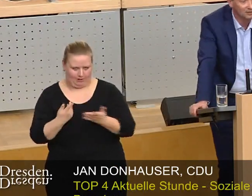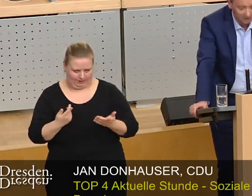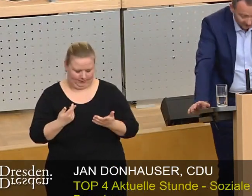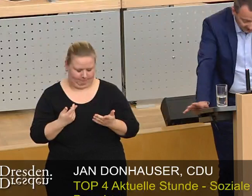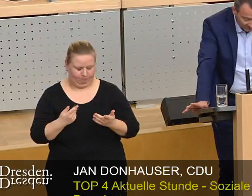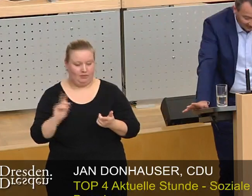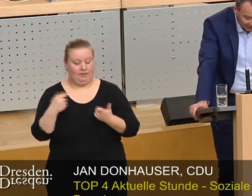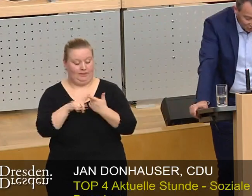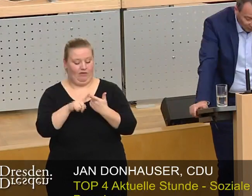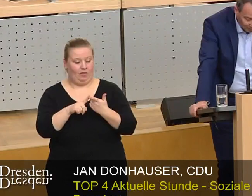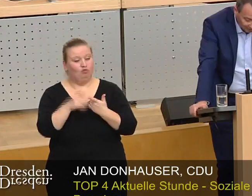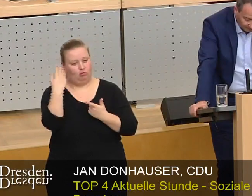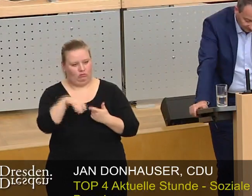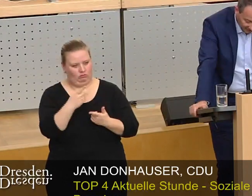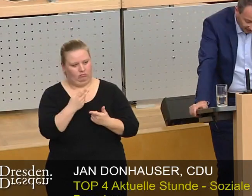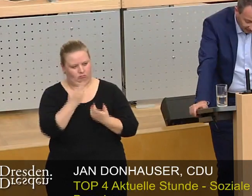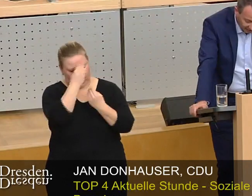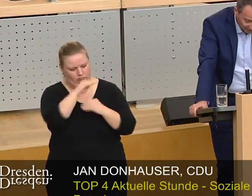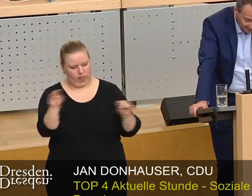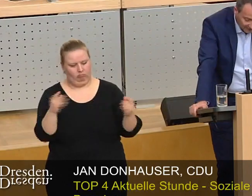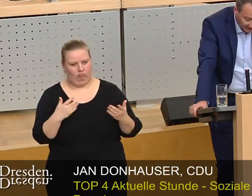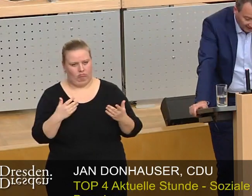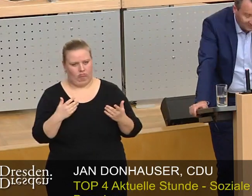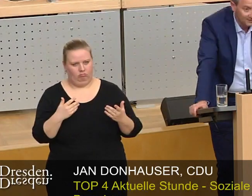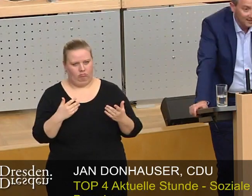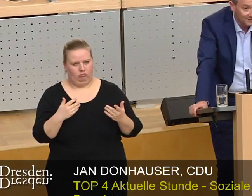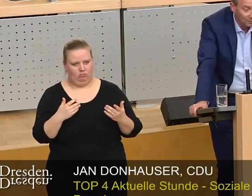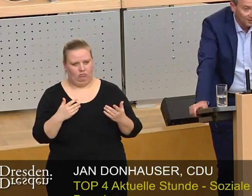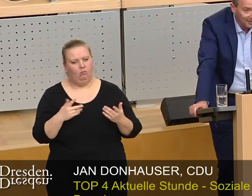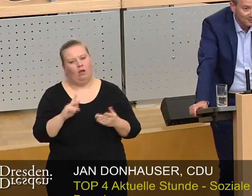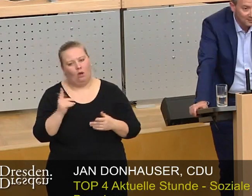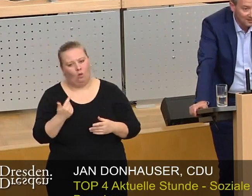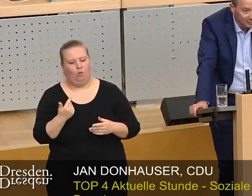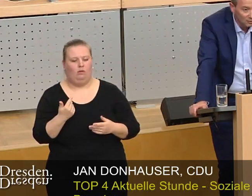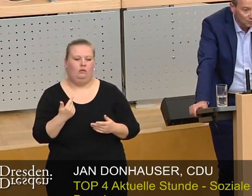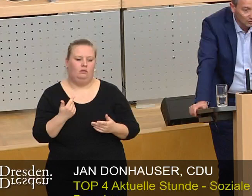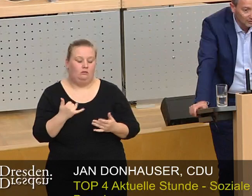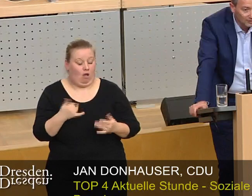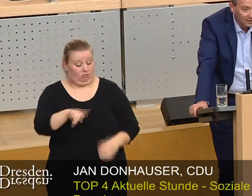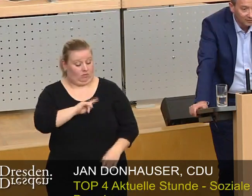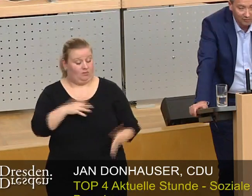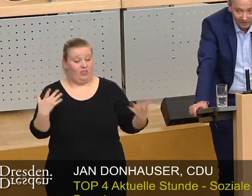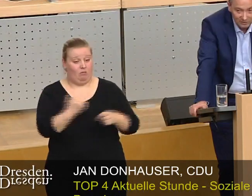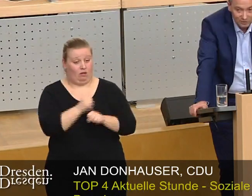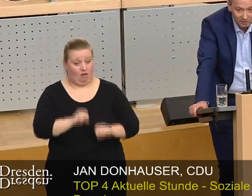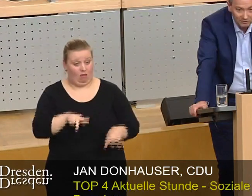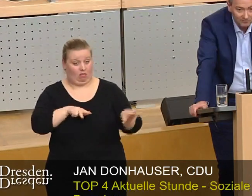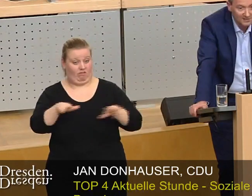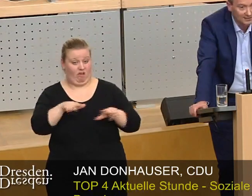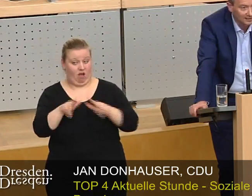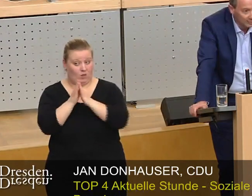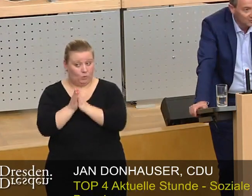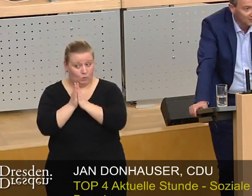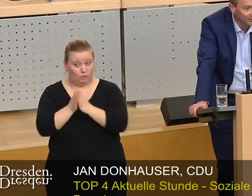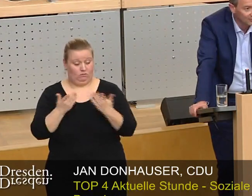Thema, das haben Sie angesprochen, Herr Avenarius, das ist wirklich das, was wir selber tun können. Die Verwaltung zu bitten,